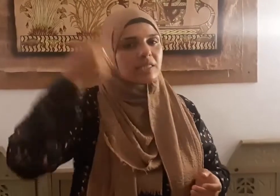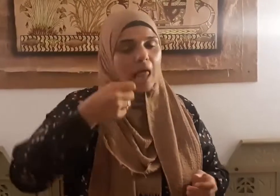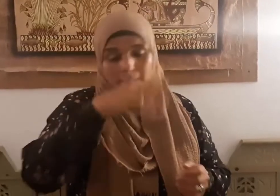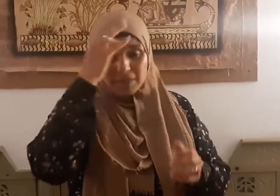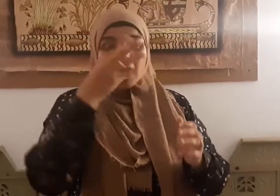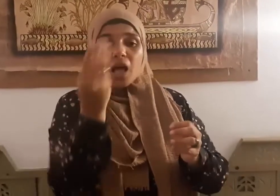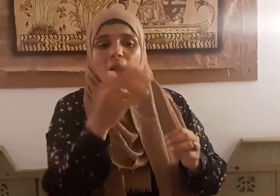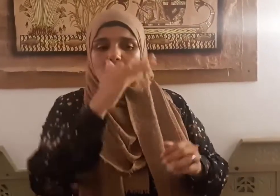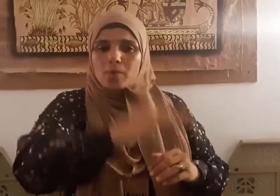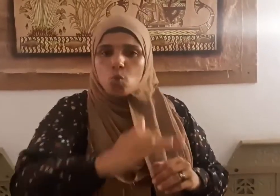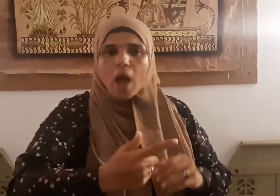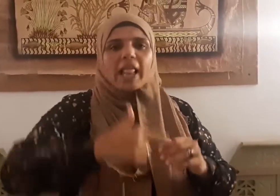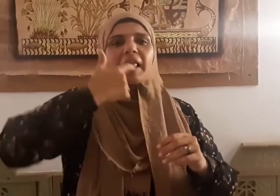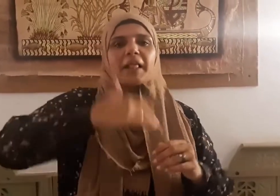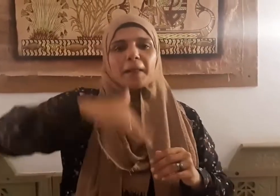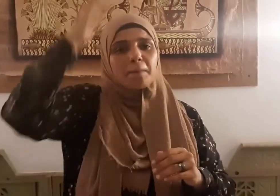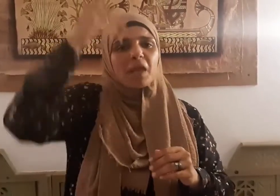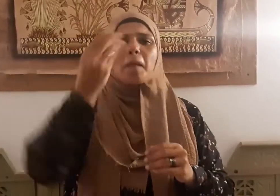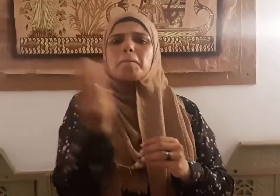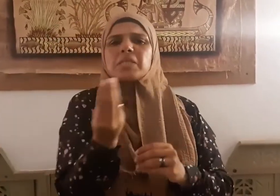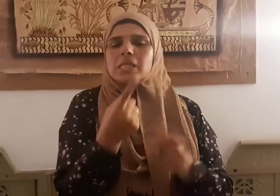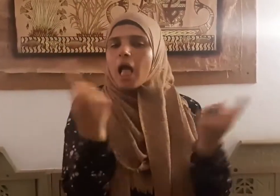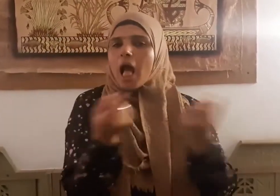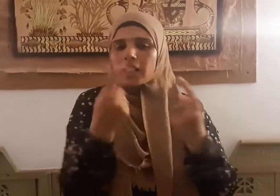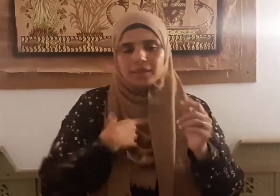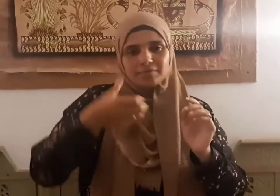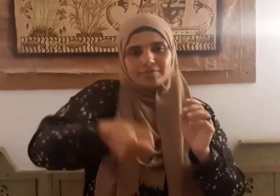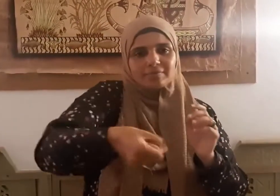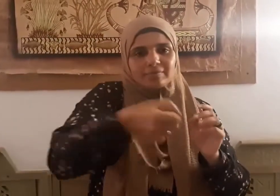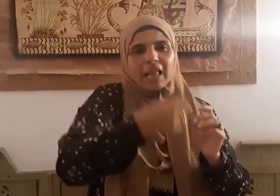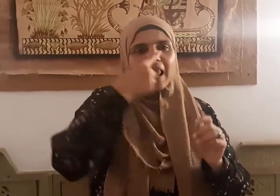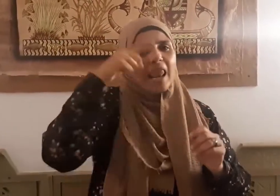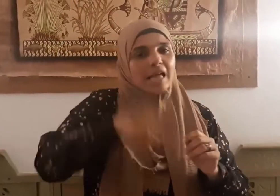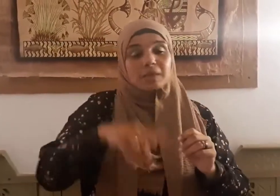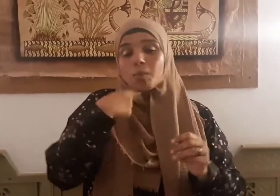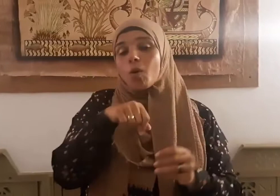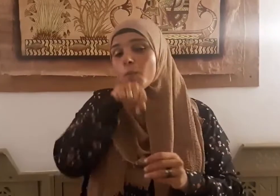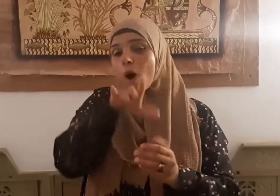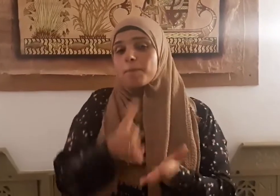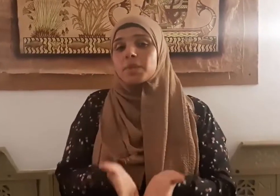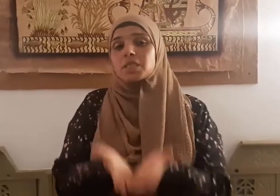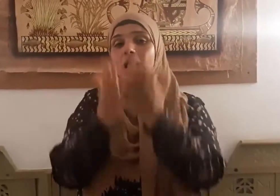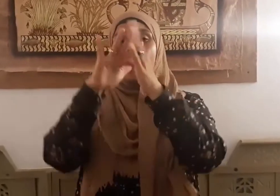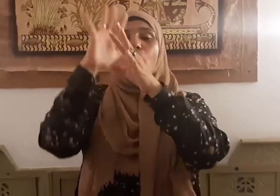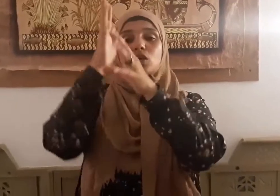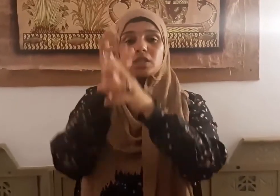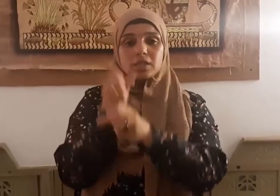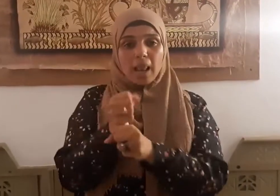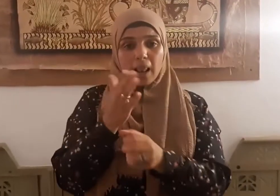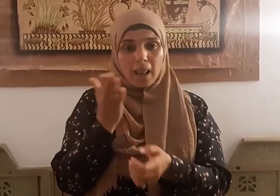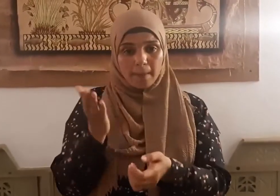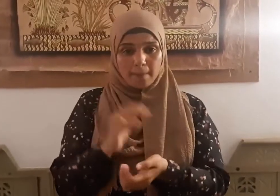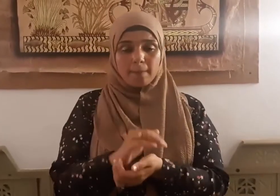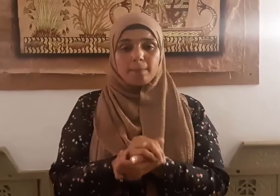والكبير ففي الحديث أن رسول الله صلى الله عليه وسلم